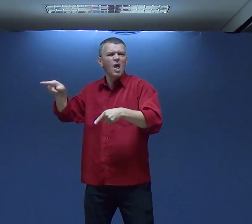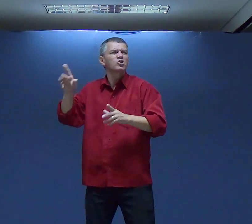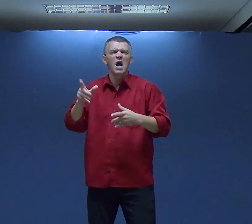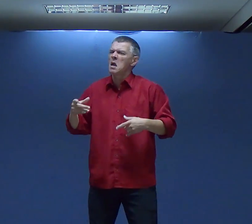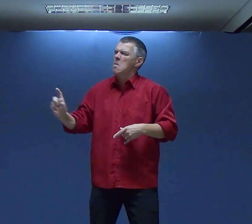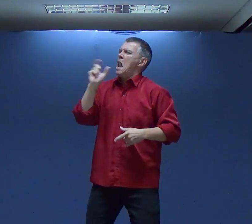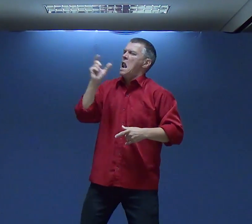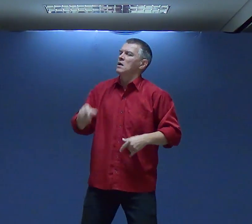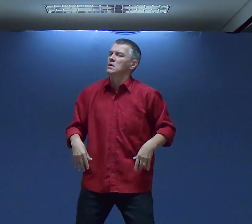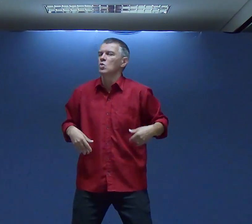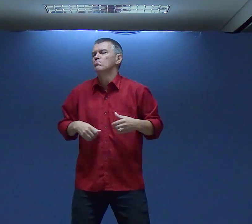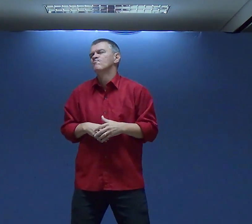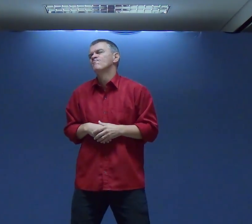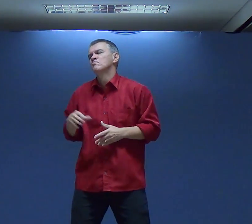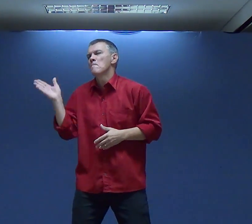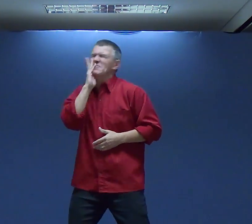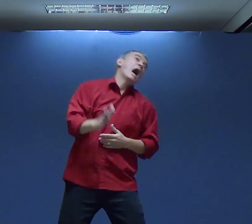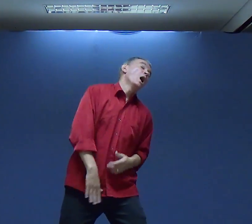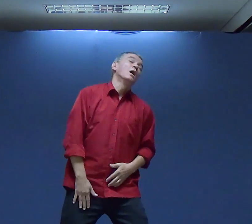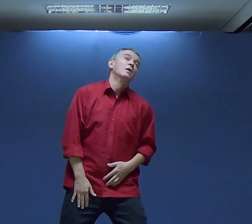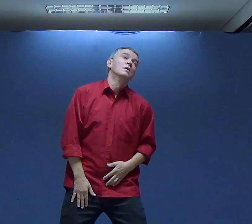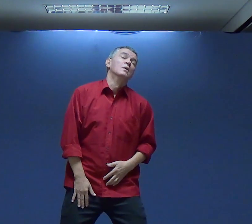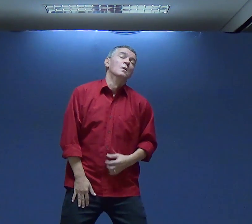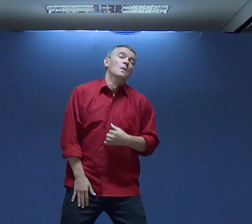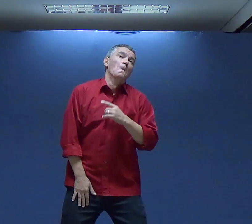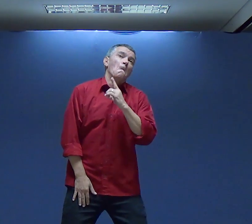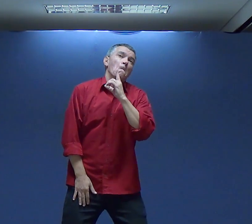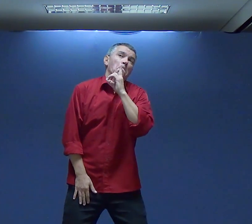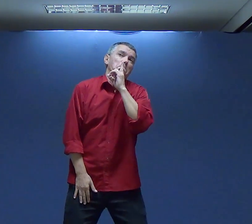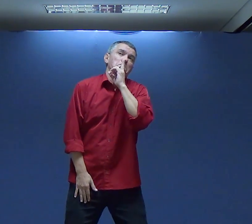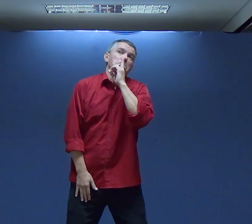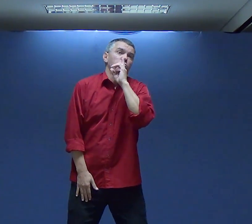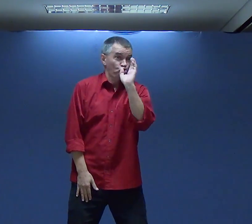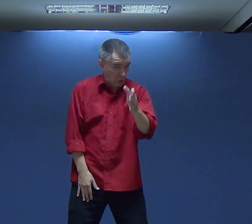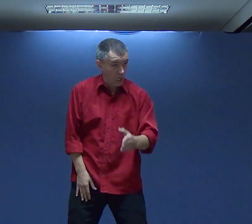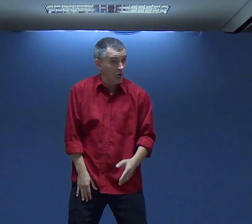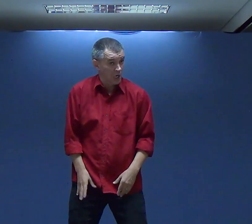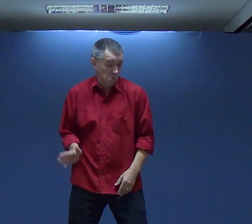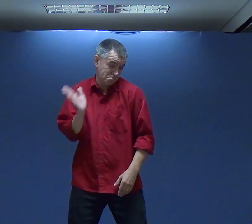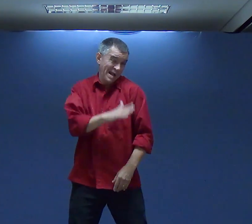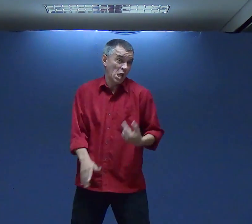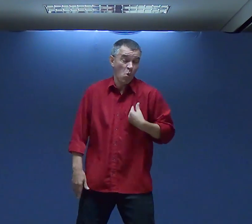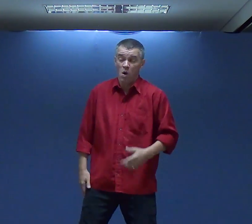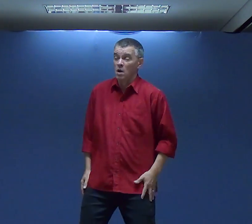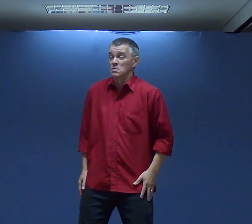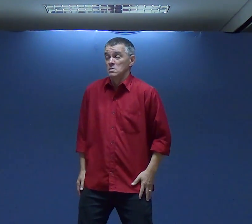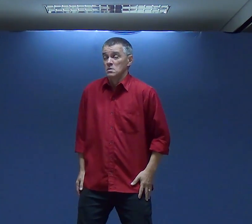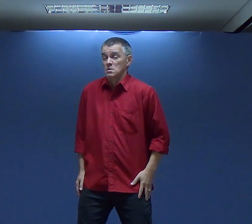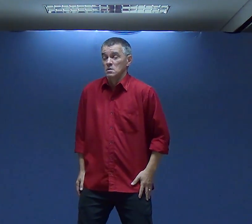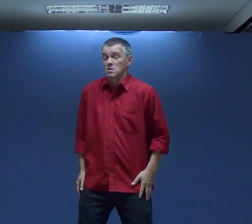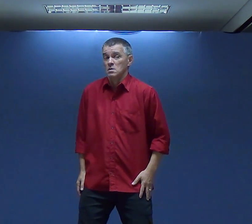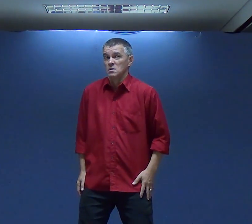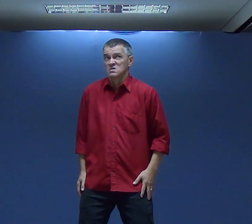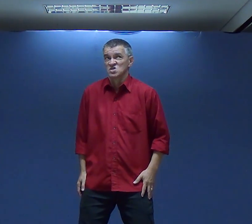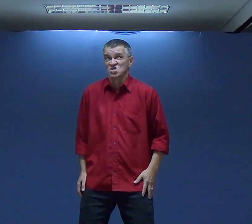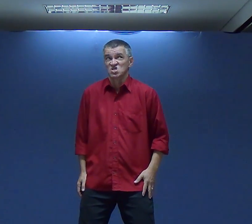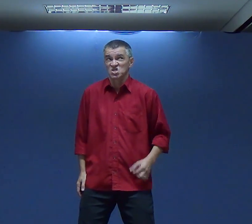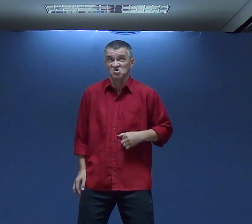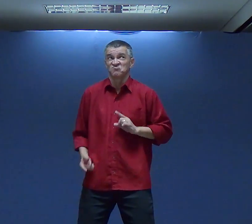Surdos Eu já fui Fazer missões Com surdos Que me Me ofenderam Me bateram